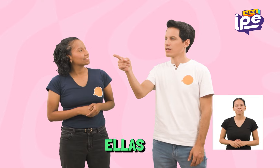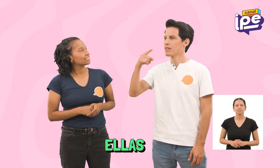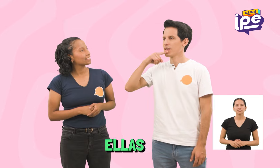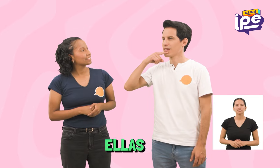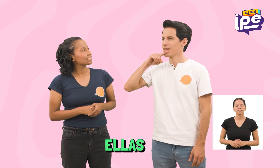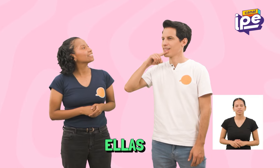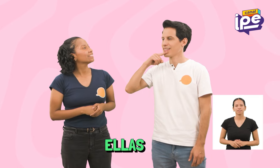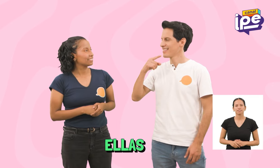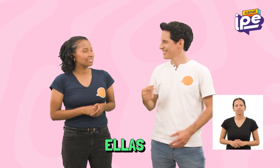Ellas